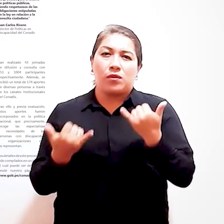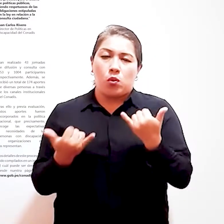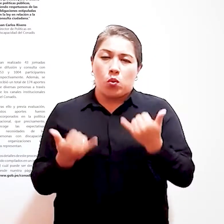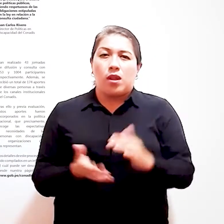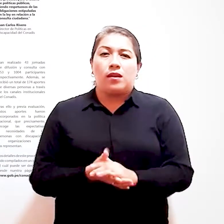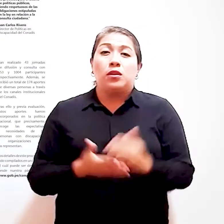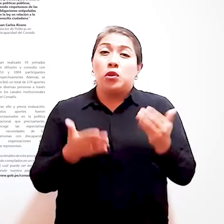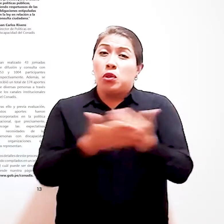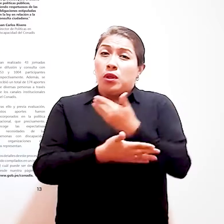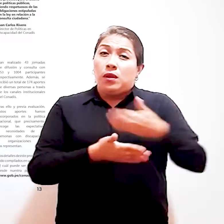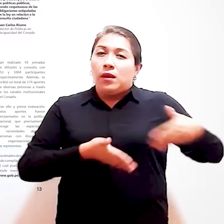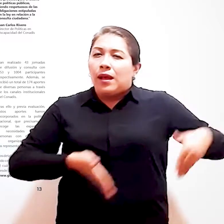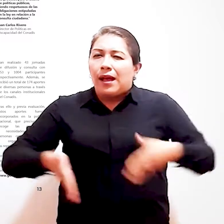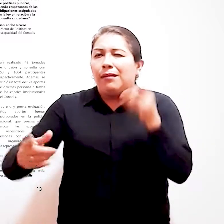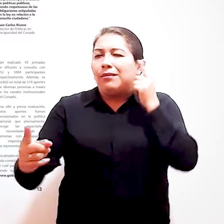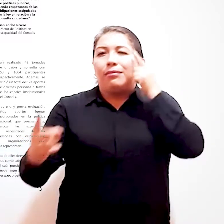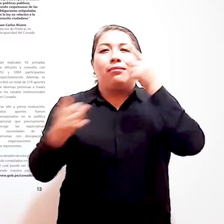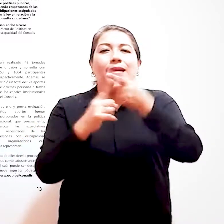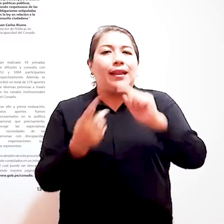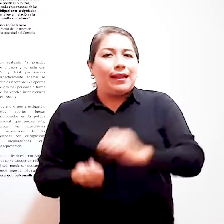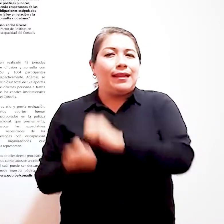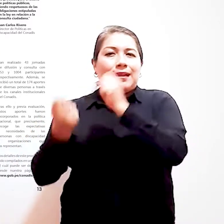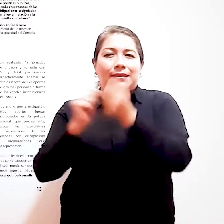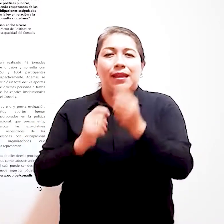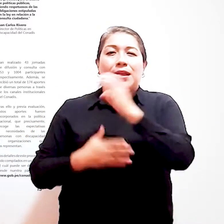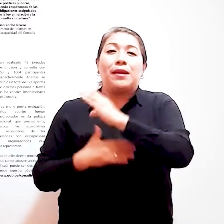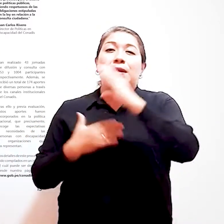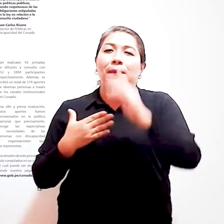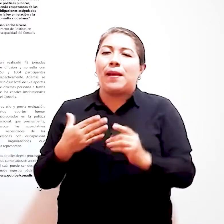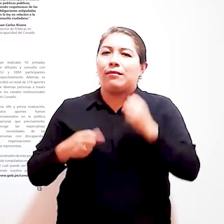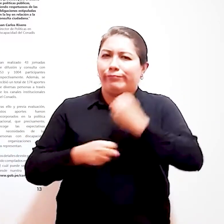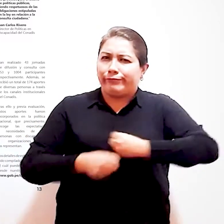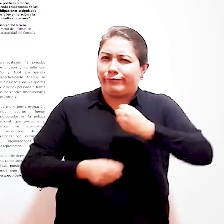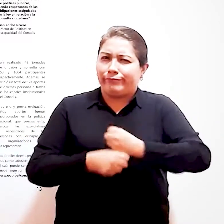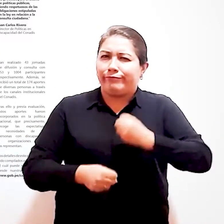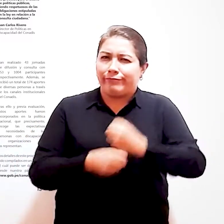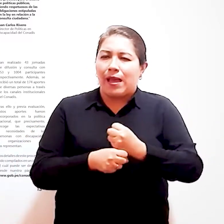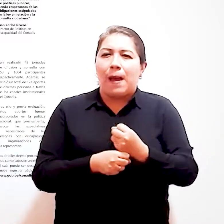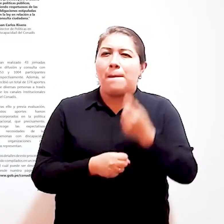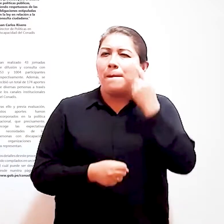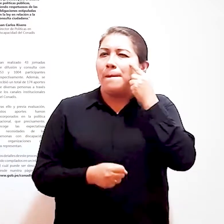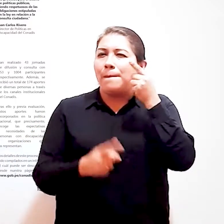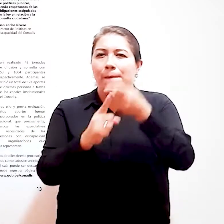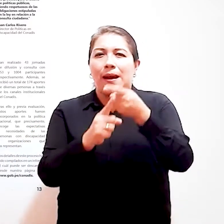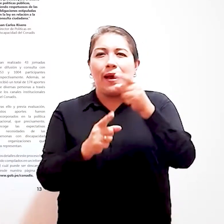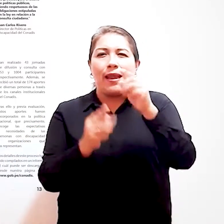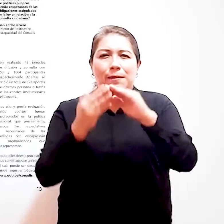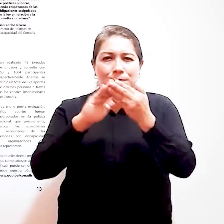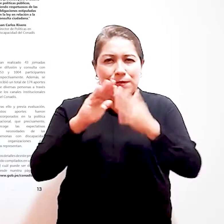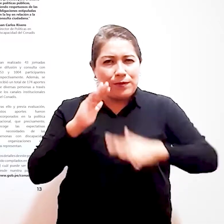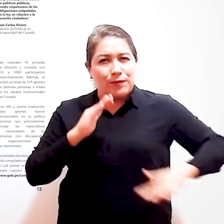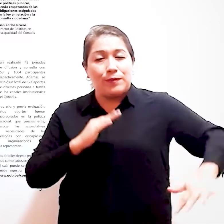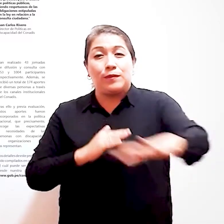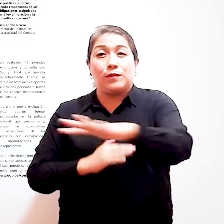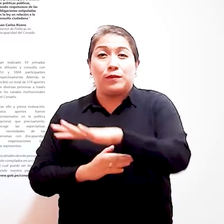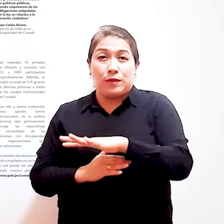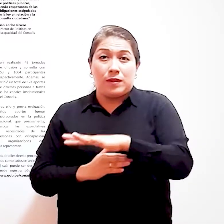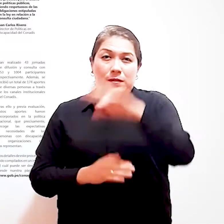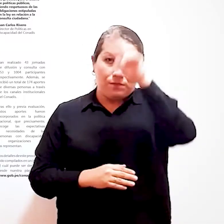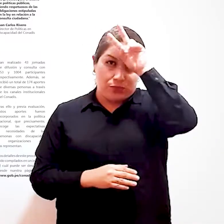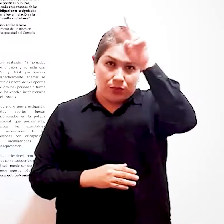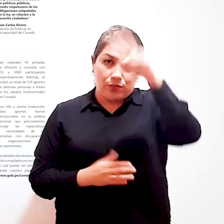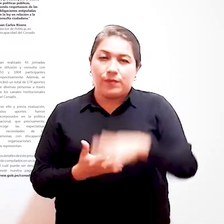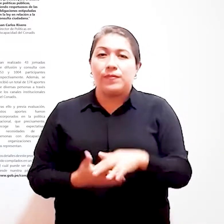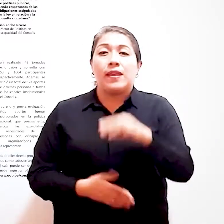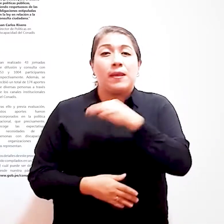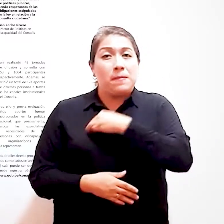Un nuevo camino al cambio CONADIS reafirma su compromiso de trabajar a favor de toda la población con discapacidad del